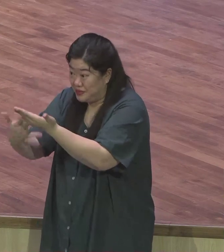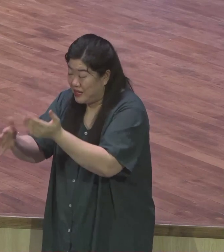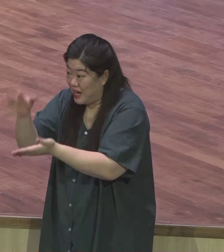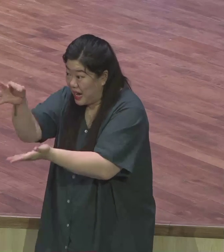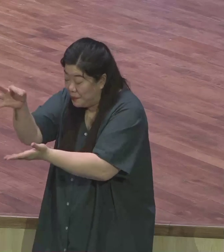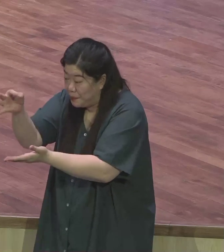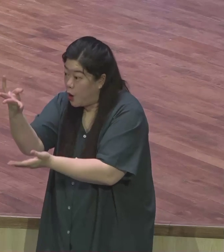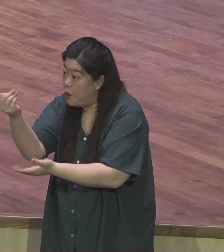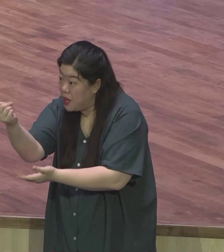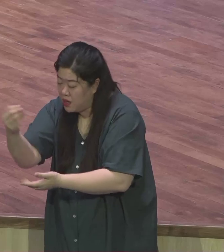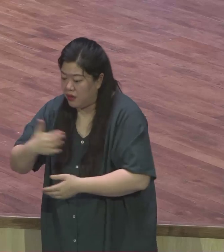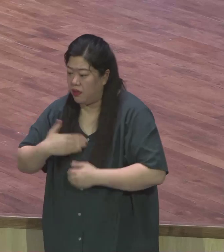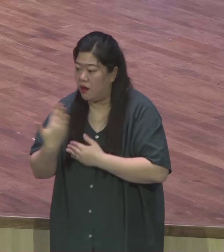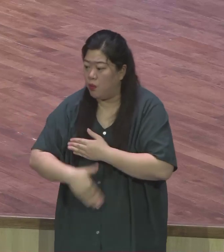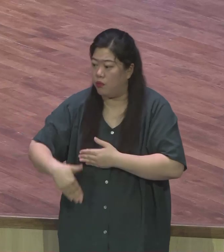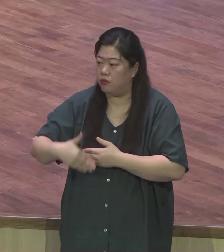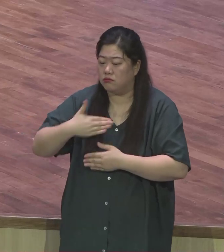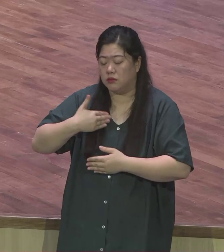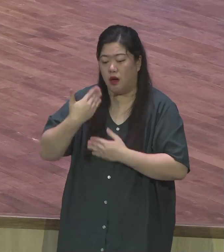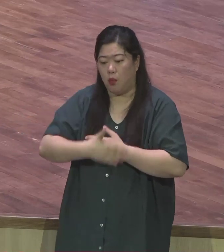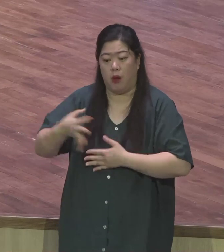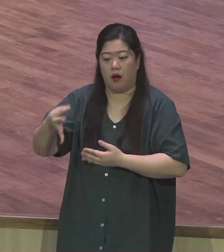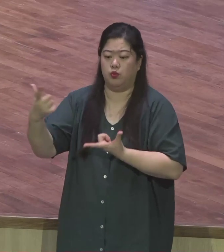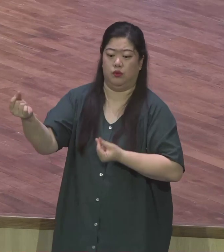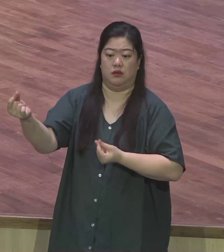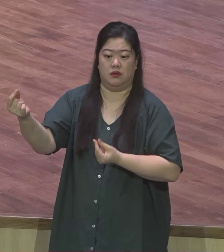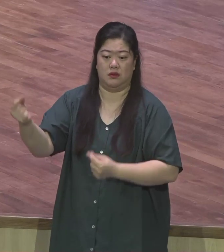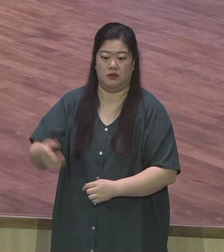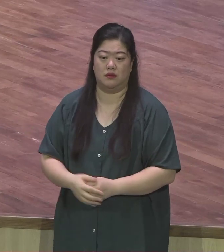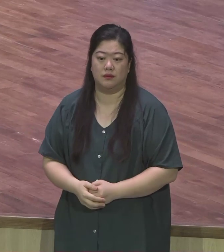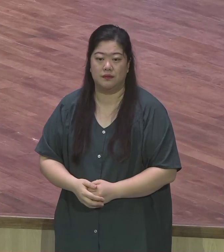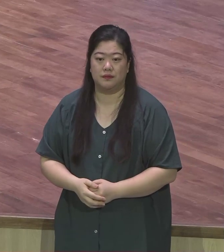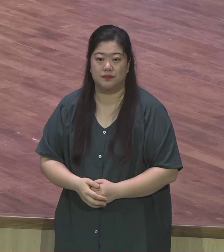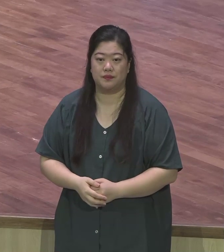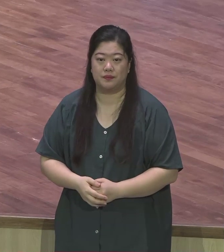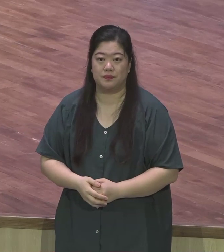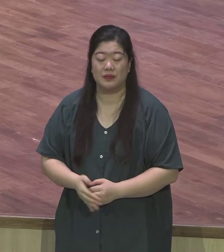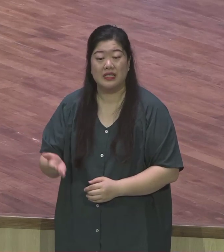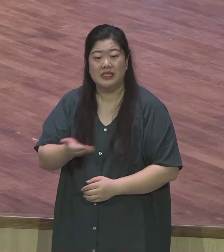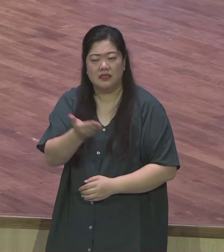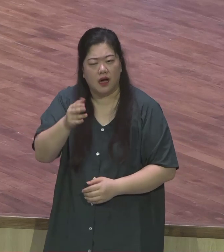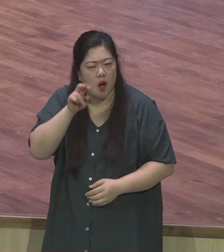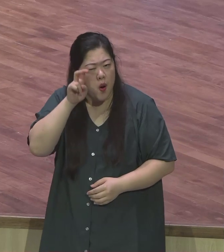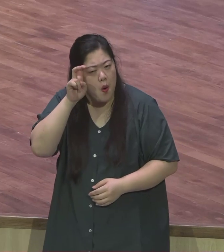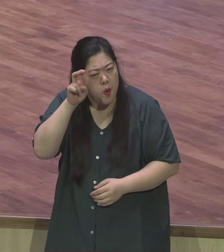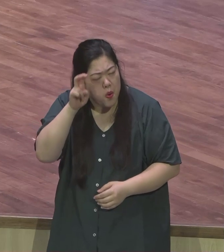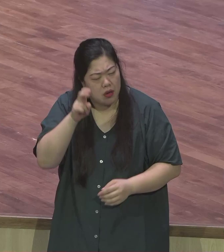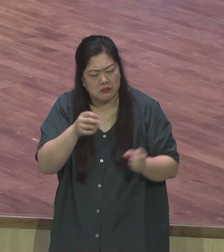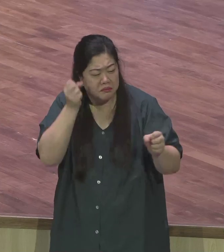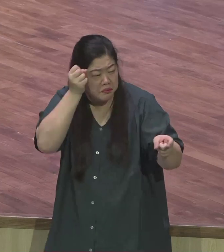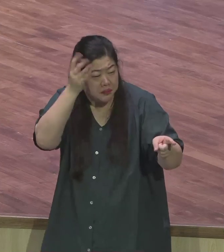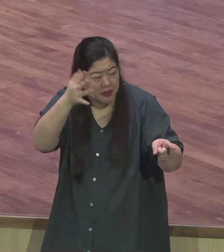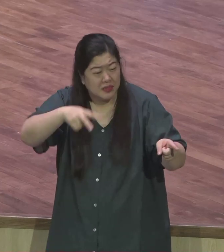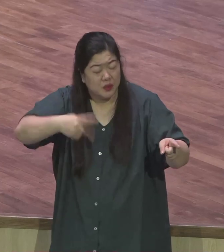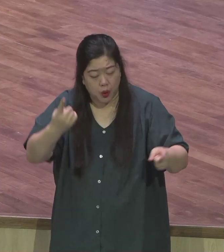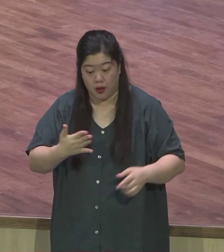자식을 잊겠으며 자기 태해서난 아들을 극률이 여기지 않겠느냐 그들은 혹시 잊을지라도 나는 너를 잊지